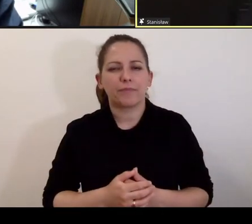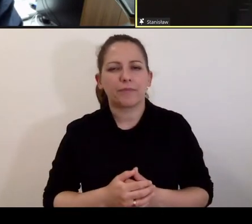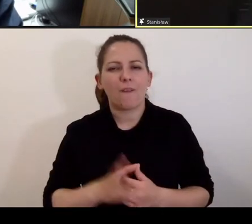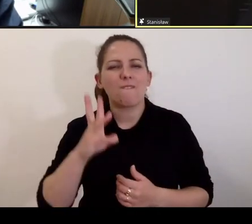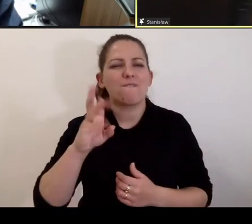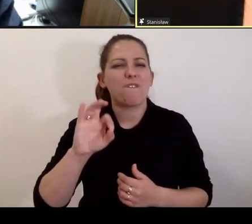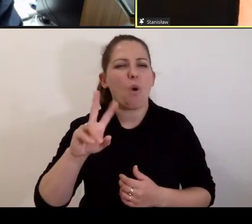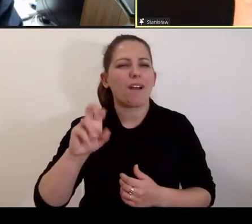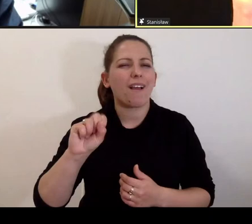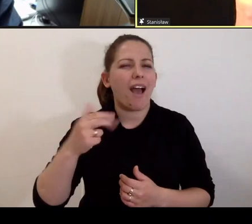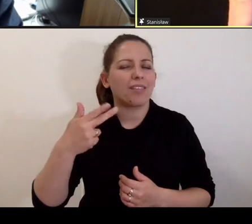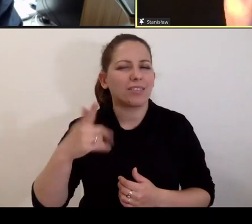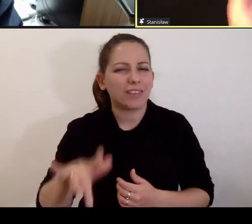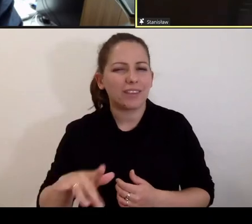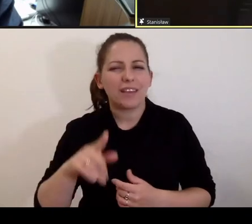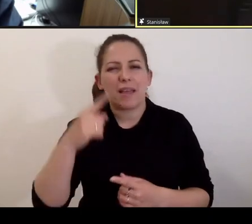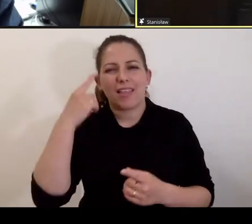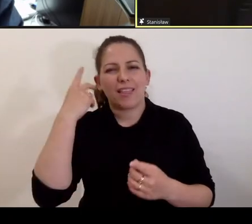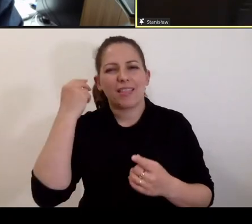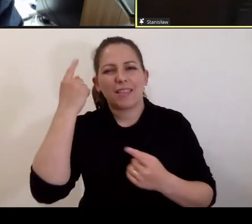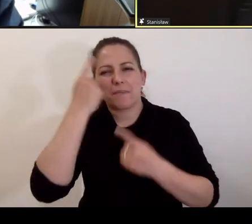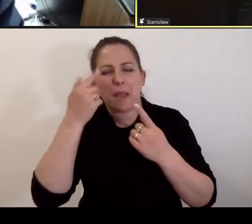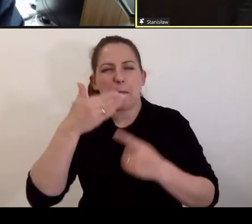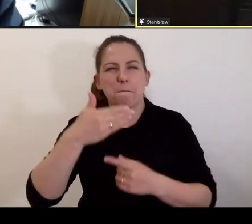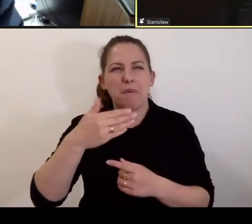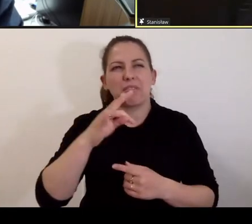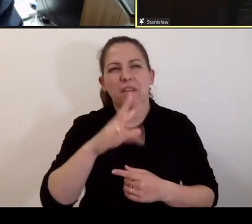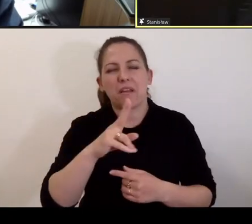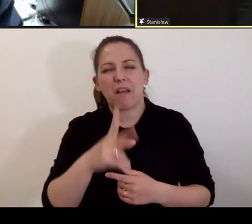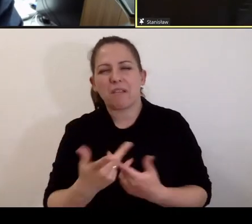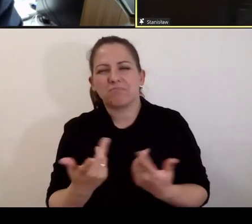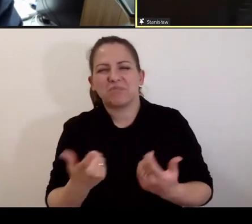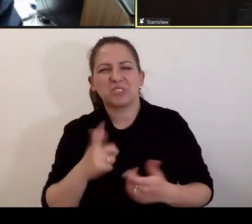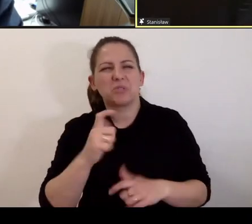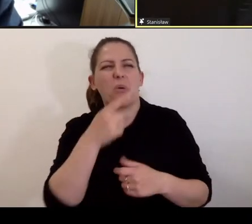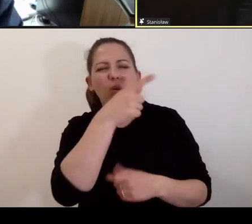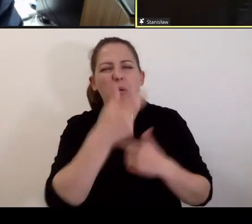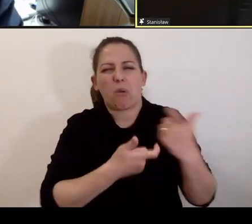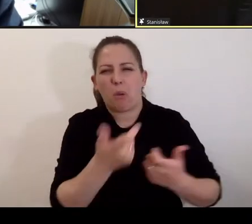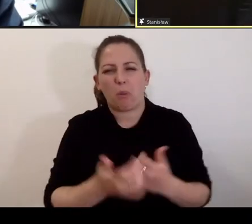Tak sobie myślą o tym MTK. Co oni tam robią?